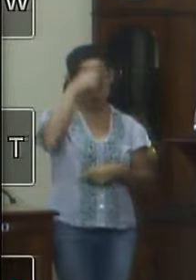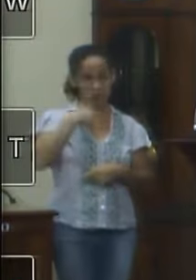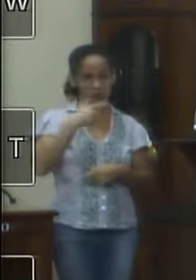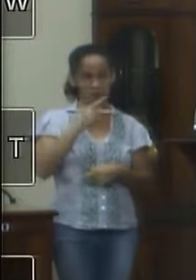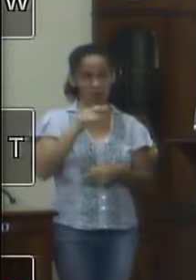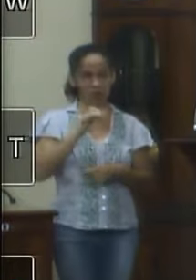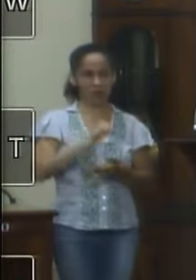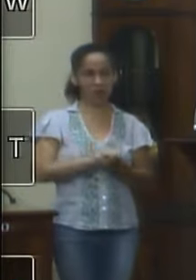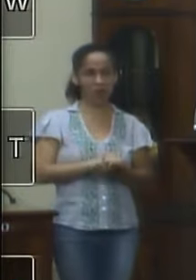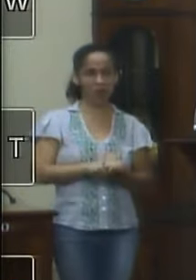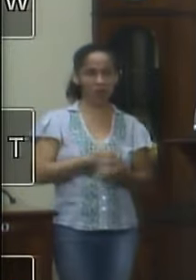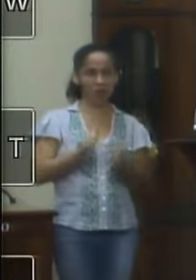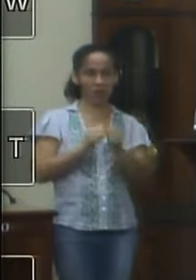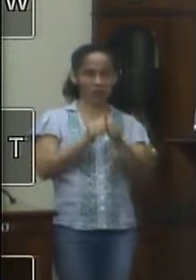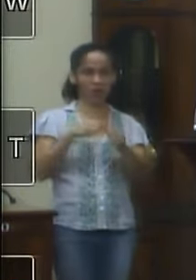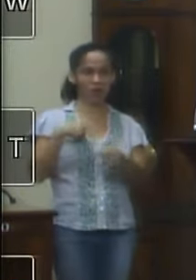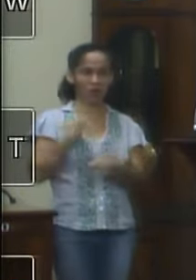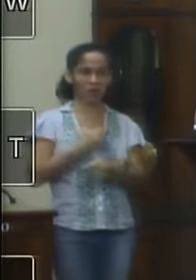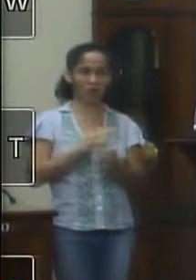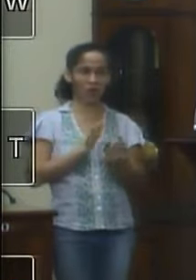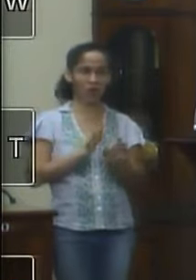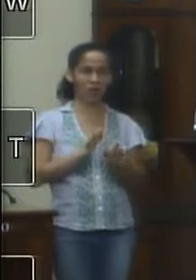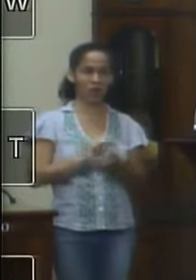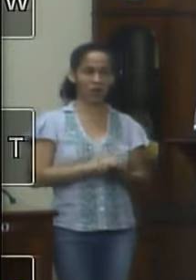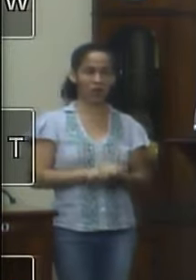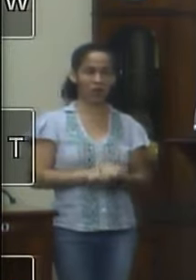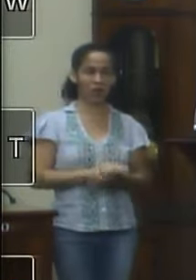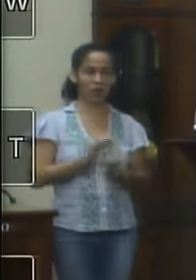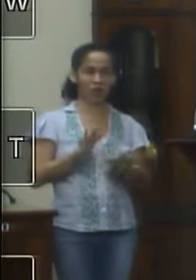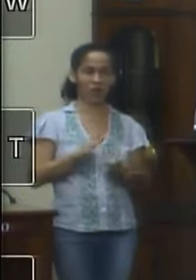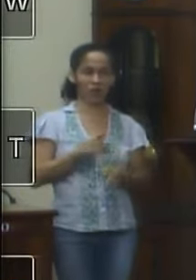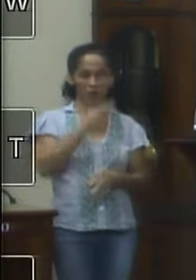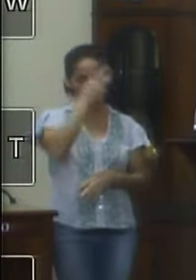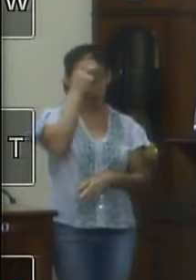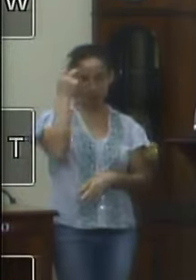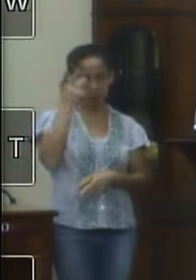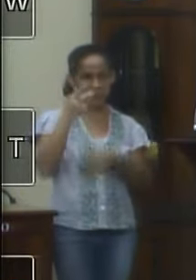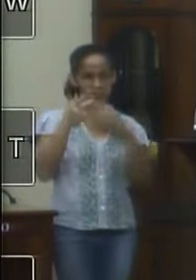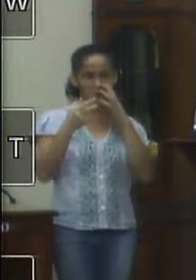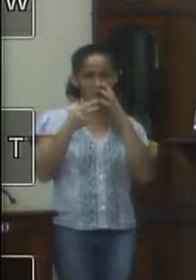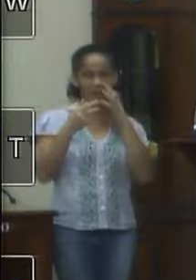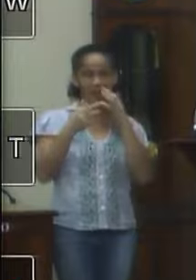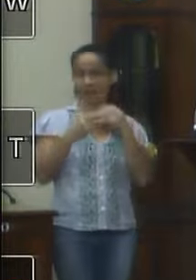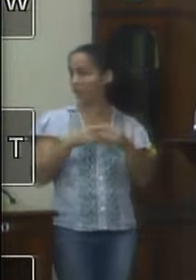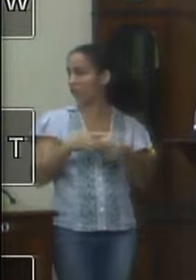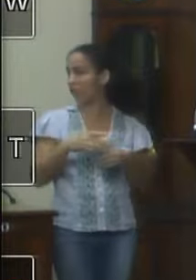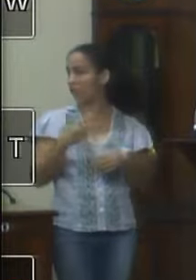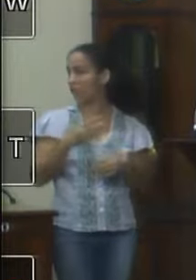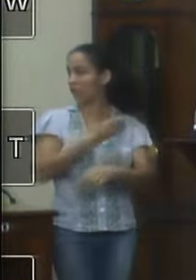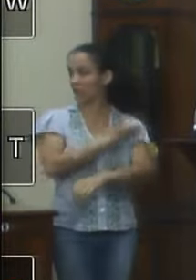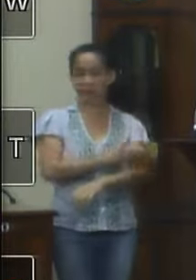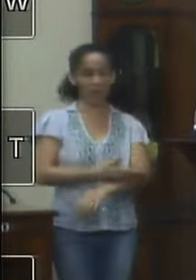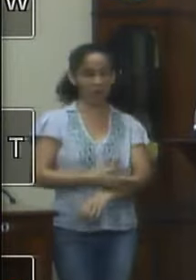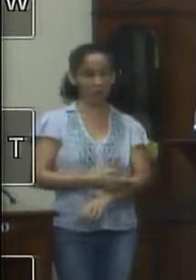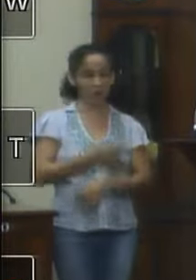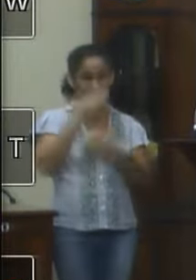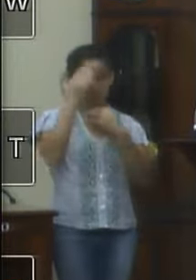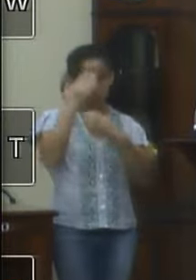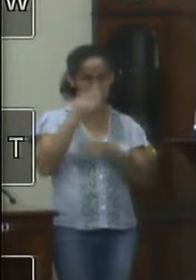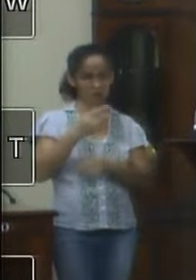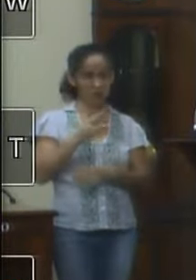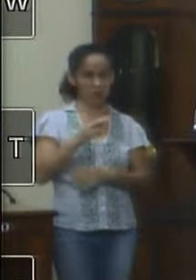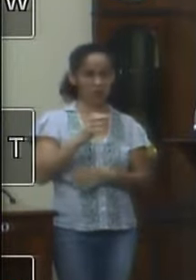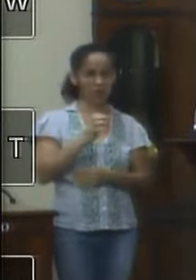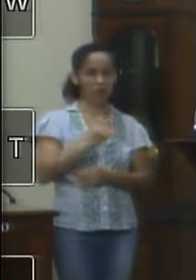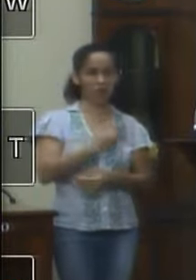e trabalhou com a gente mas realmente é uma pessoa muito desagradável obrigado presidente estou na